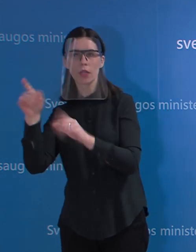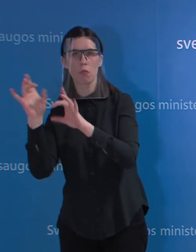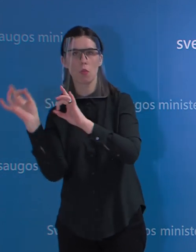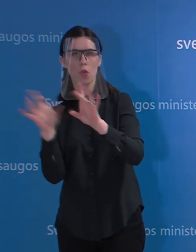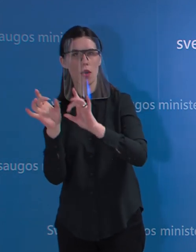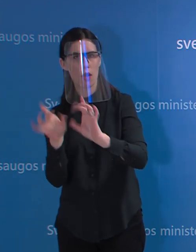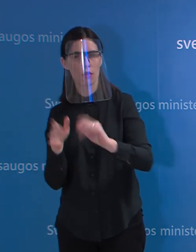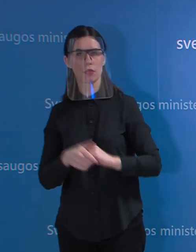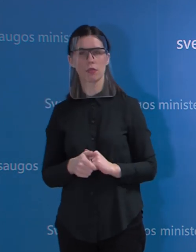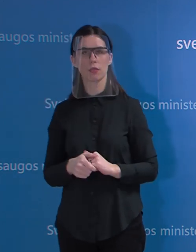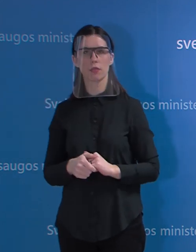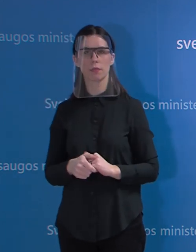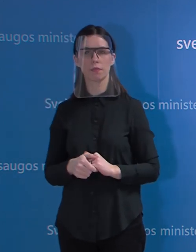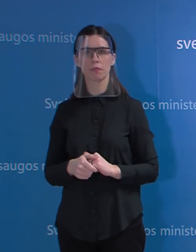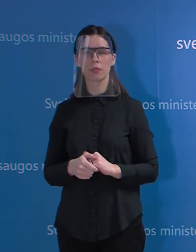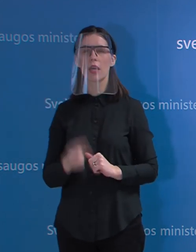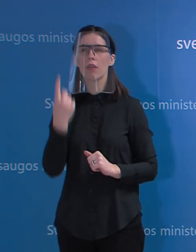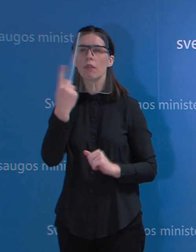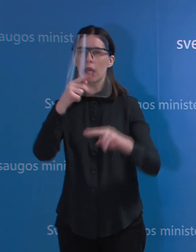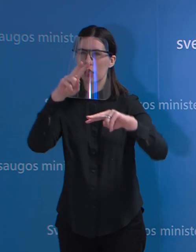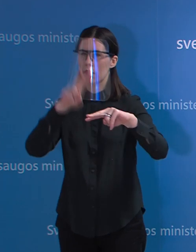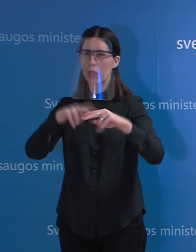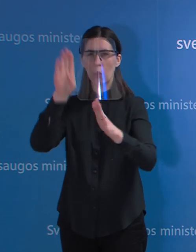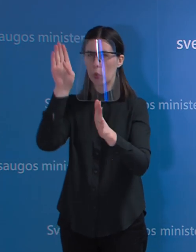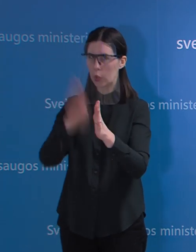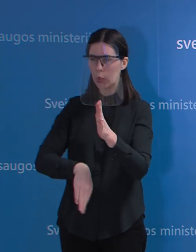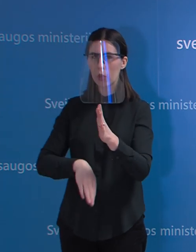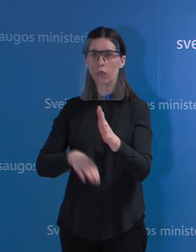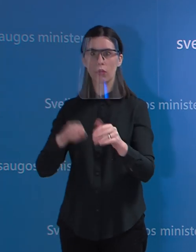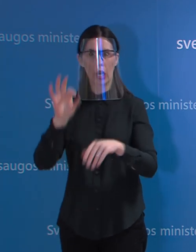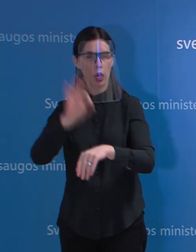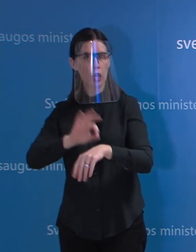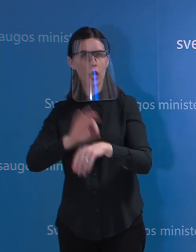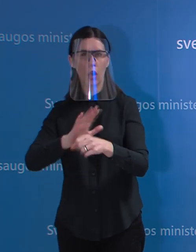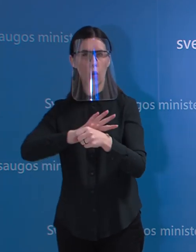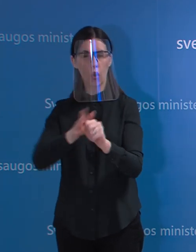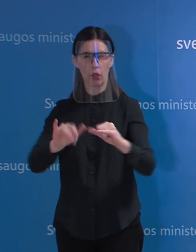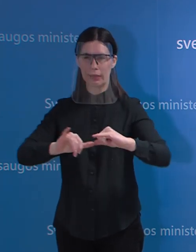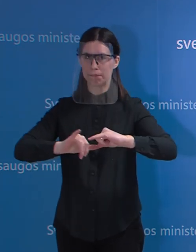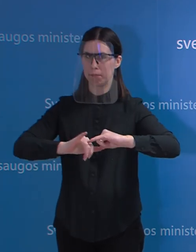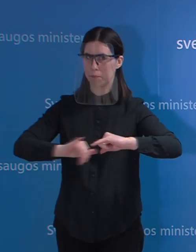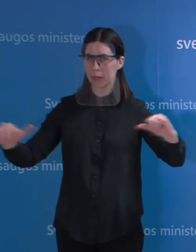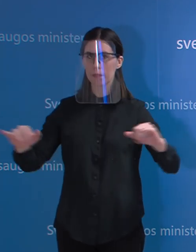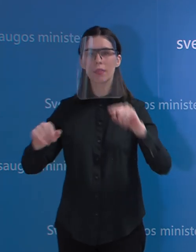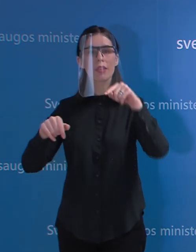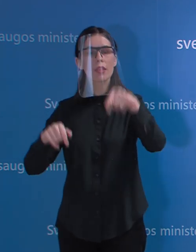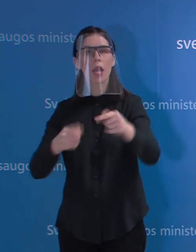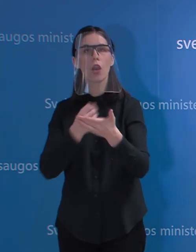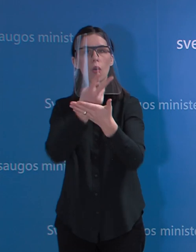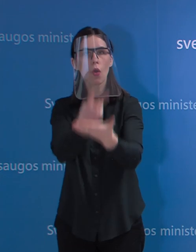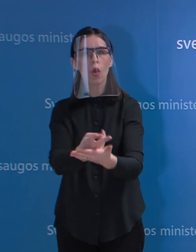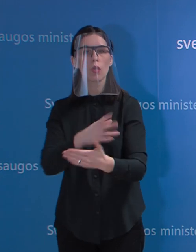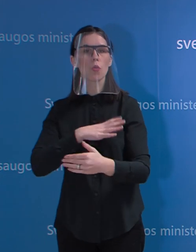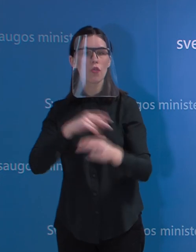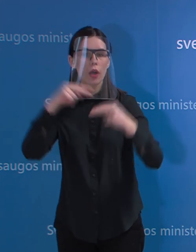vienas iš tų žydinių, kur lyga išplito, buvo ligonėje, kur yra slaugos skyrius ir